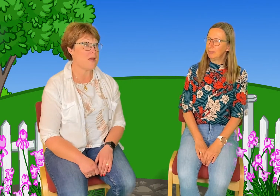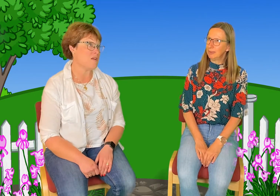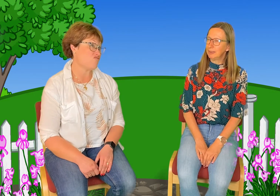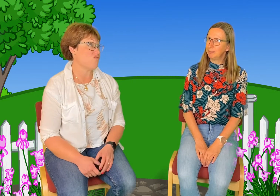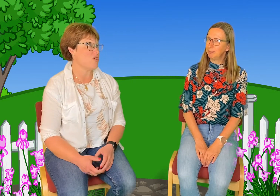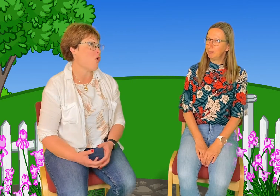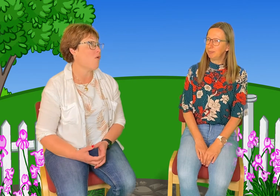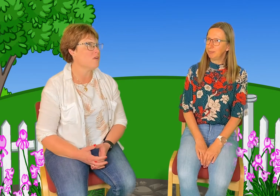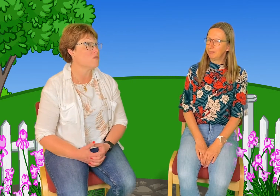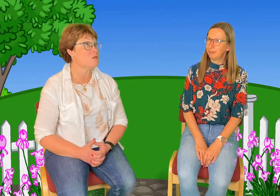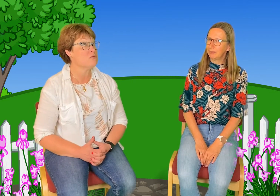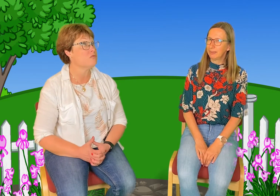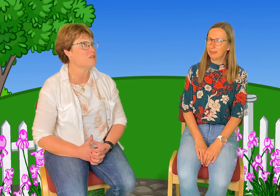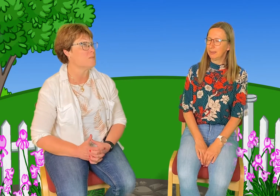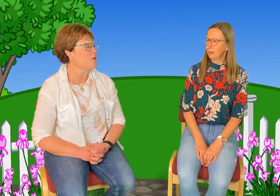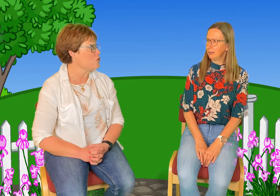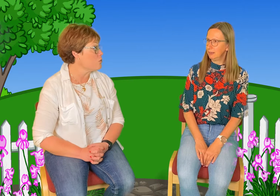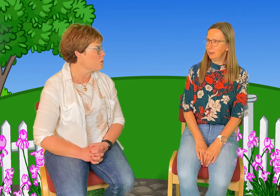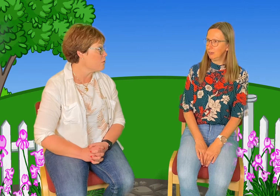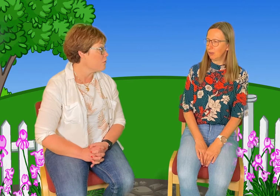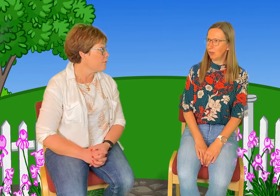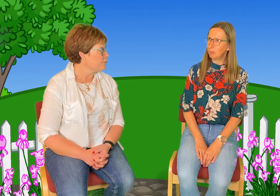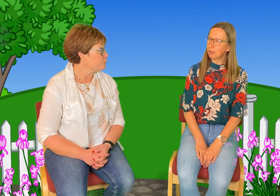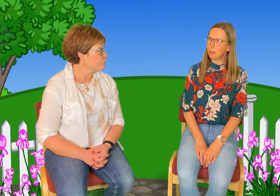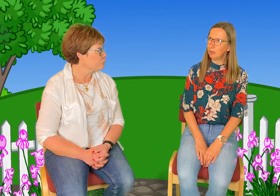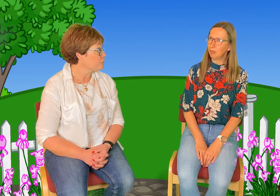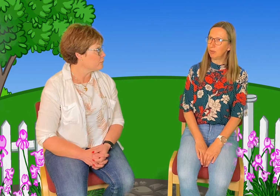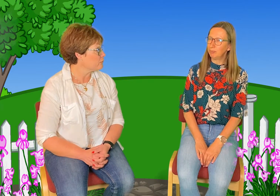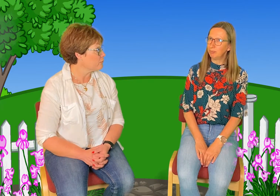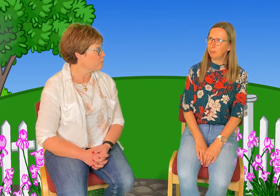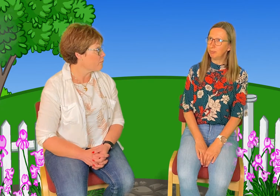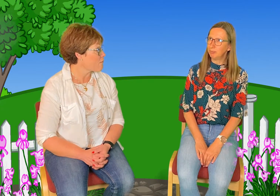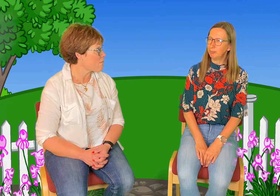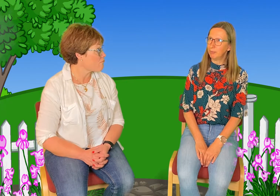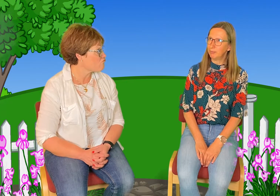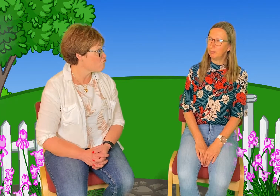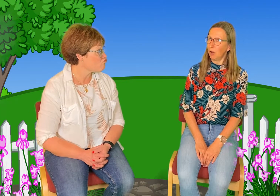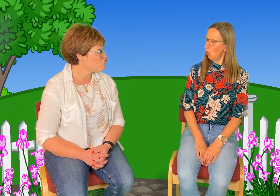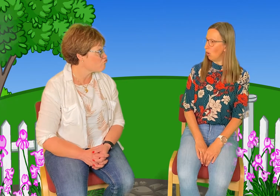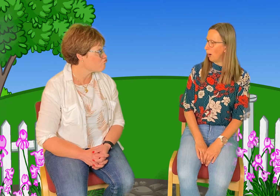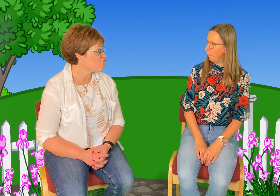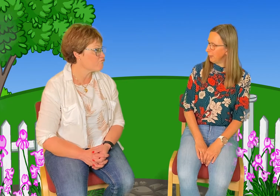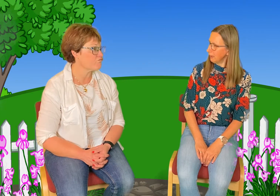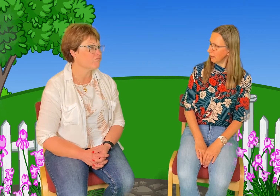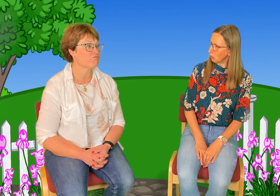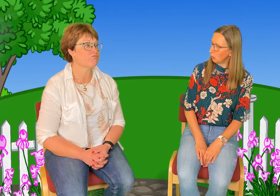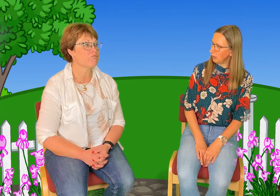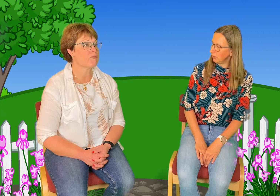Men ja, finns det mer för djur? Ja, man kan ju vara... Det är ju rätt roligt.